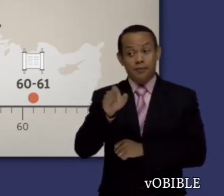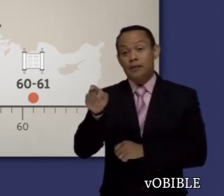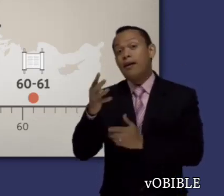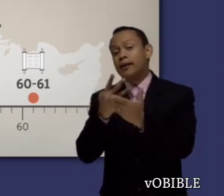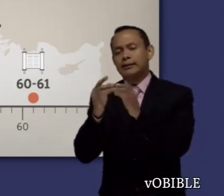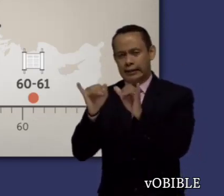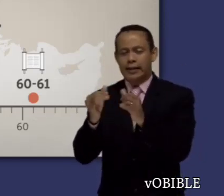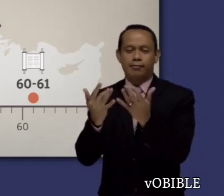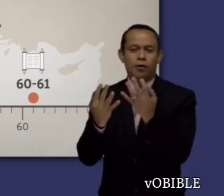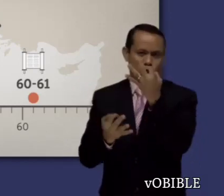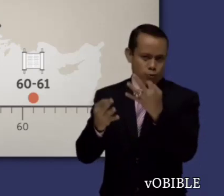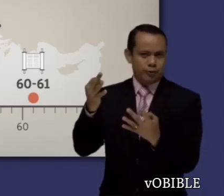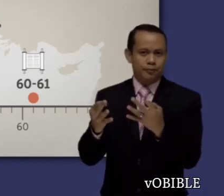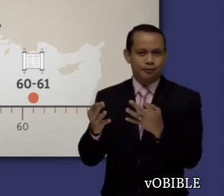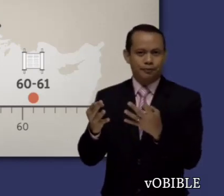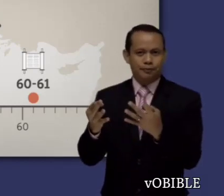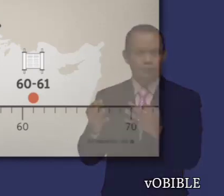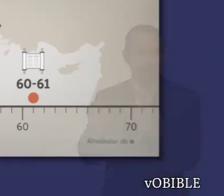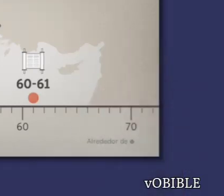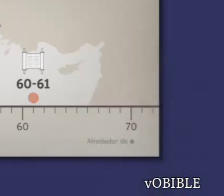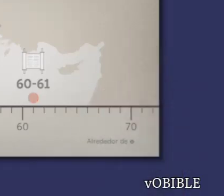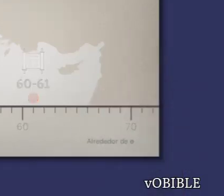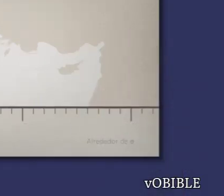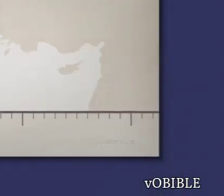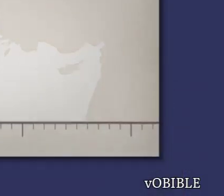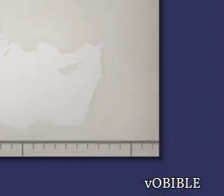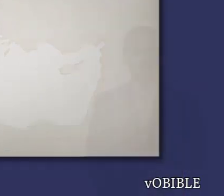estaba en Roma, bajo arresto y a la espera de juicio.